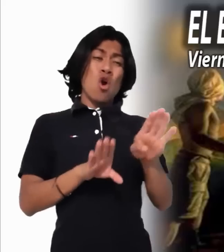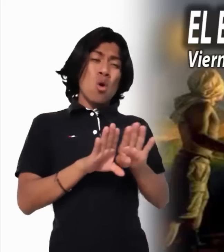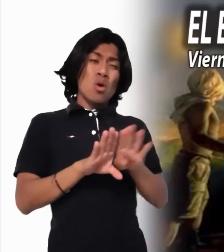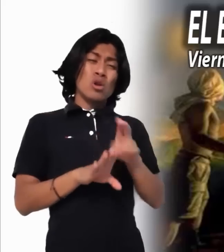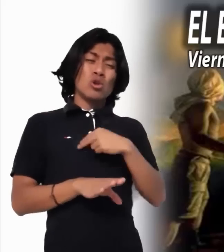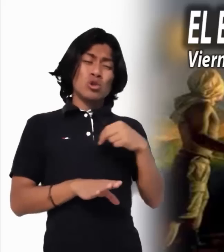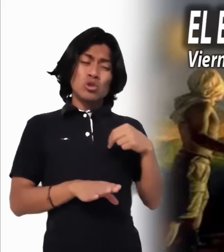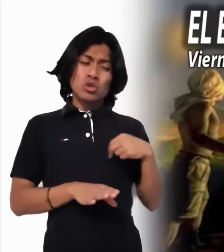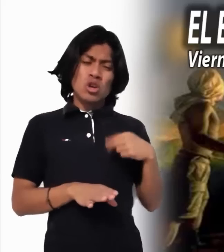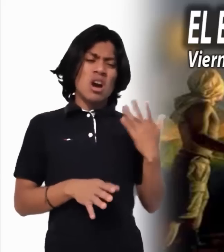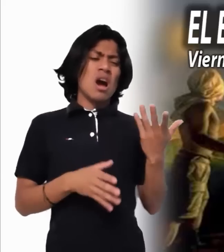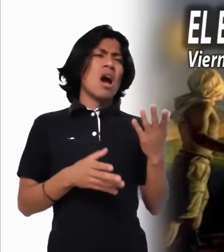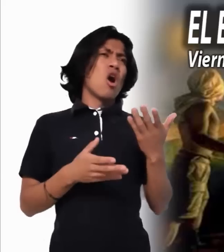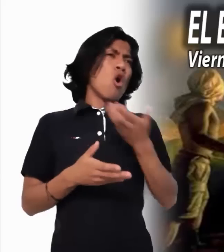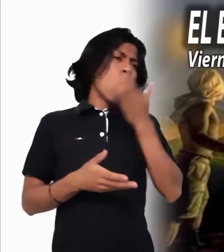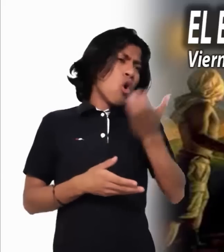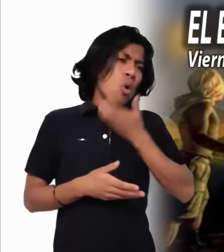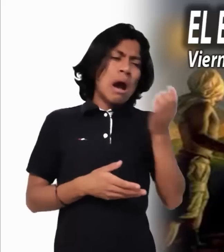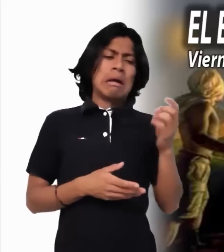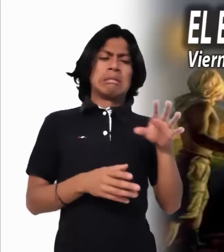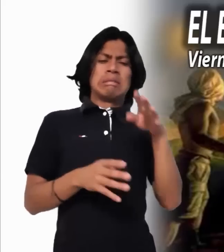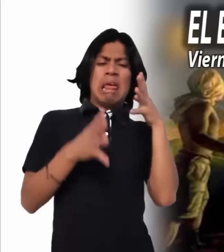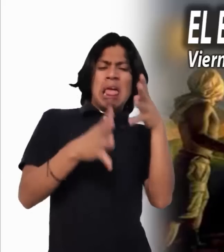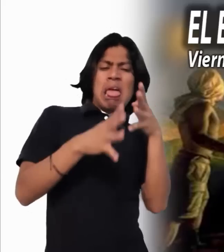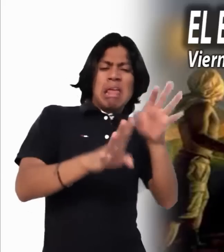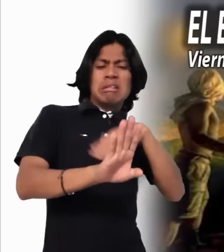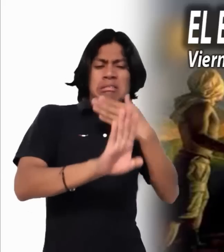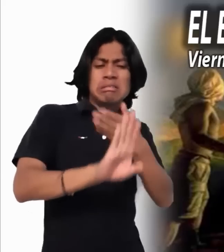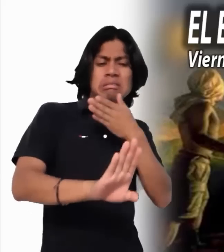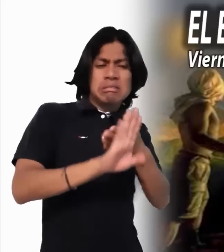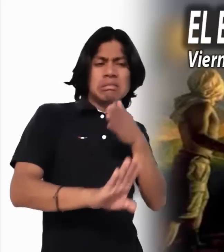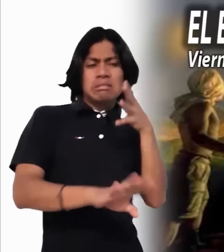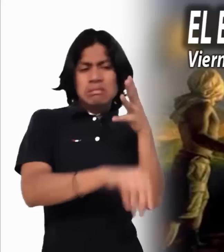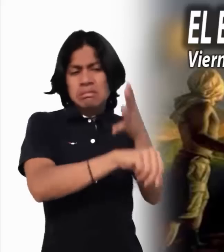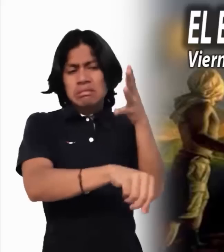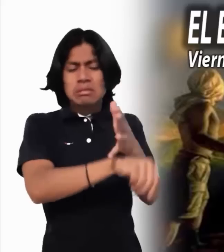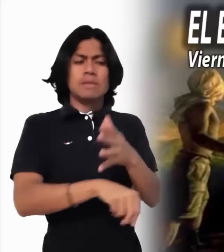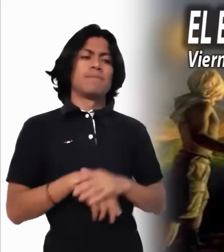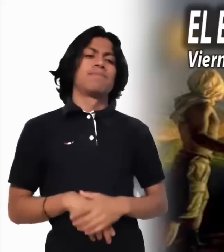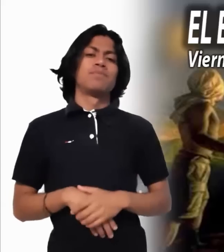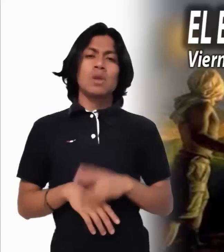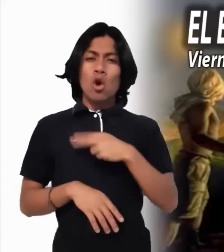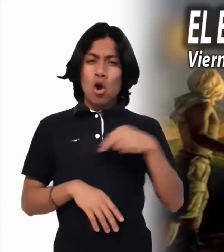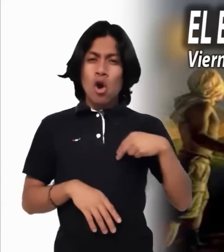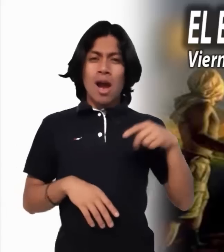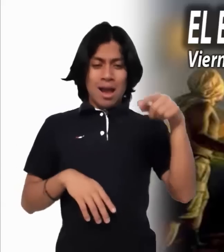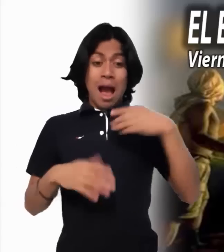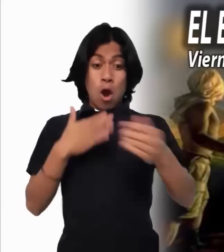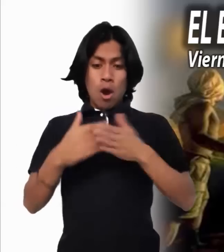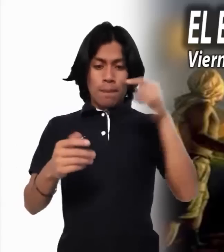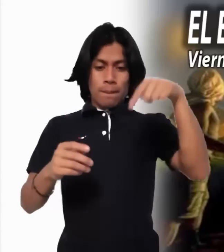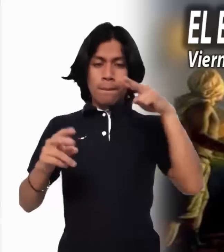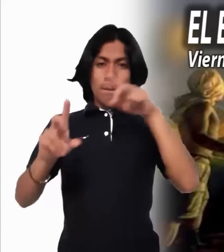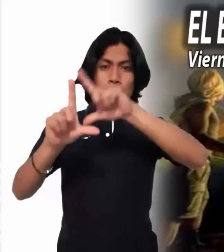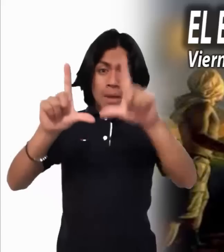Lo vemos en nuestra patria. Son muchas las acusaciones de partidos y de personajes,